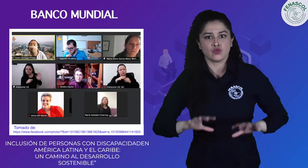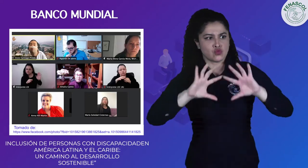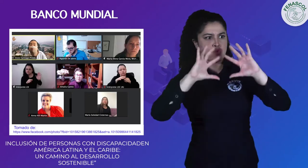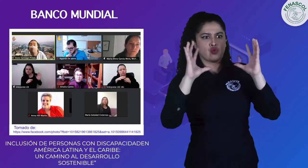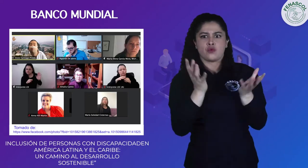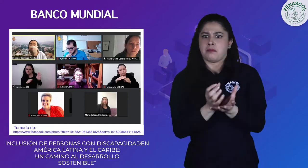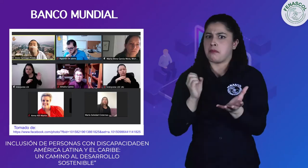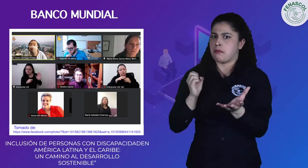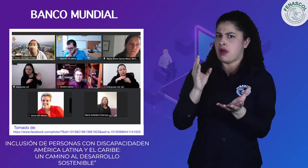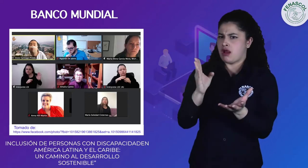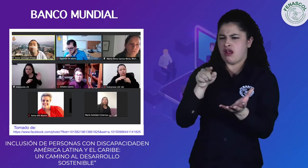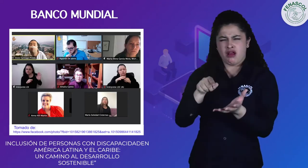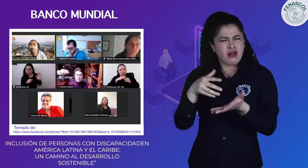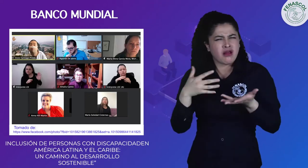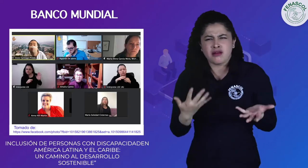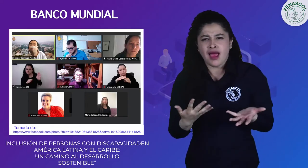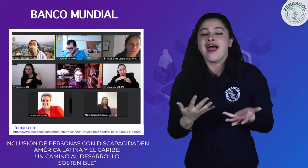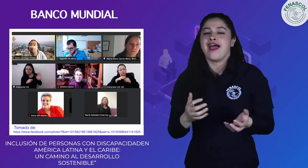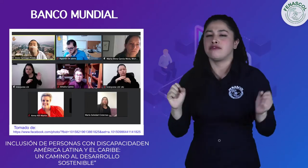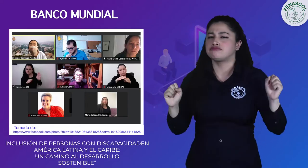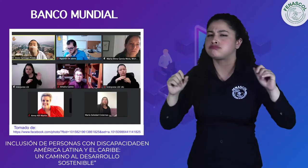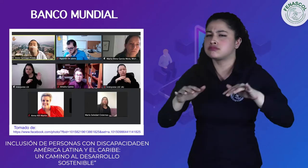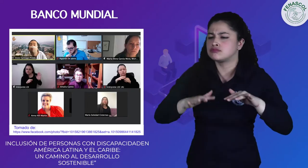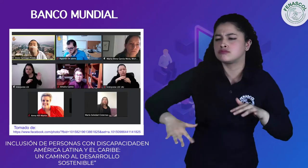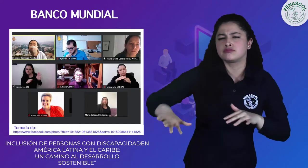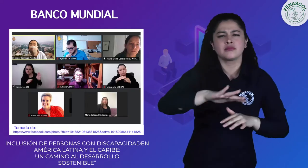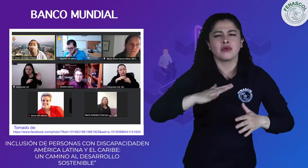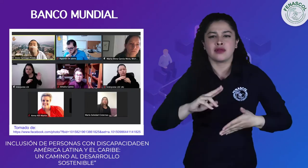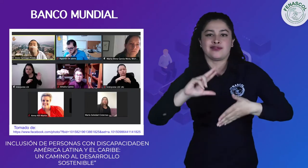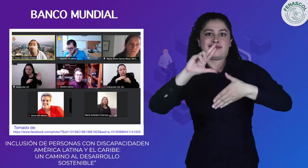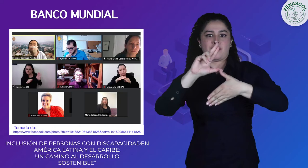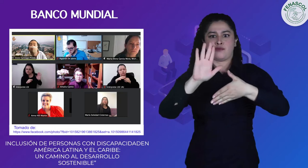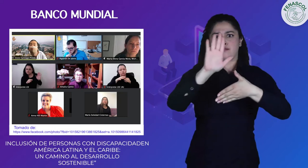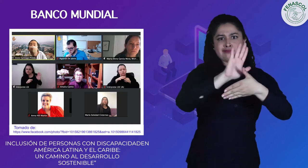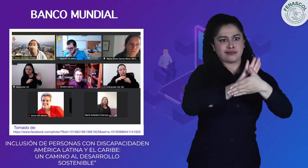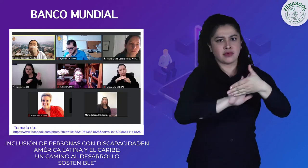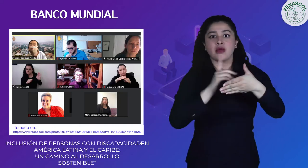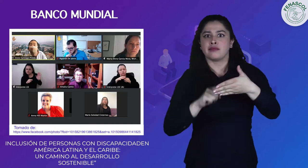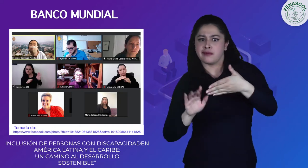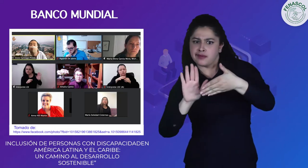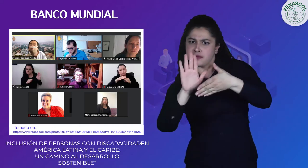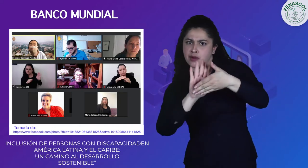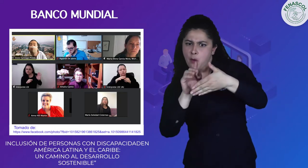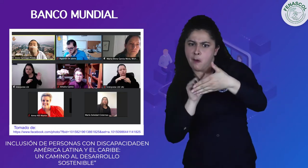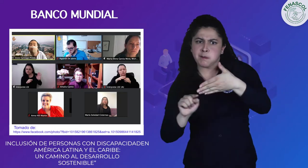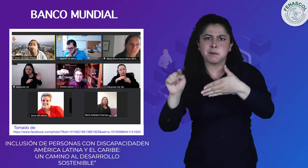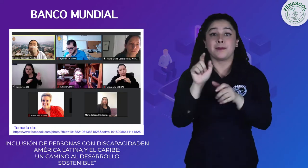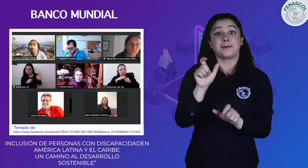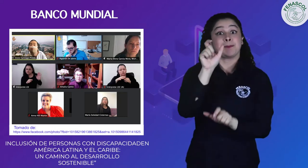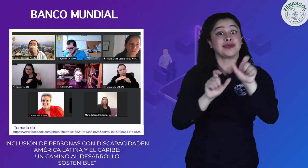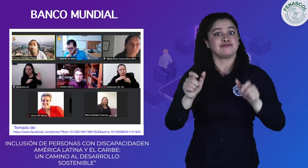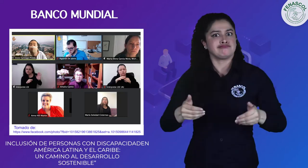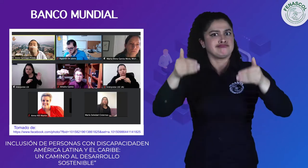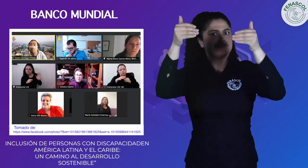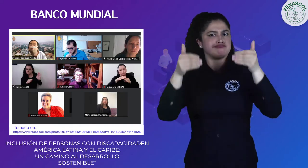Frente al Banco Mundial En el marco del evento Inclusión de personas con